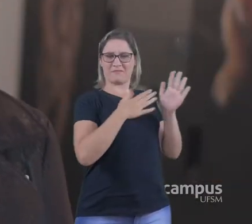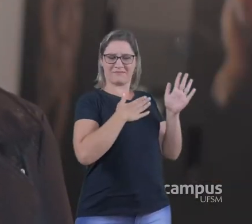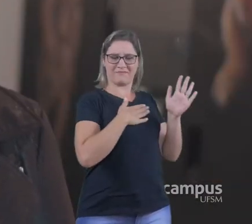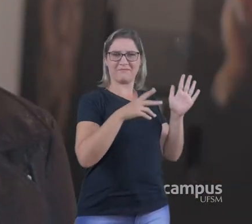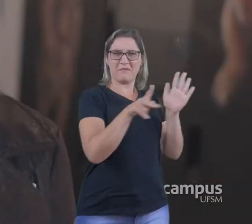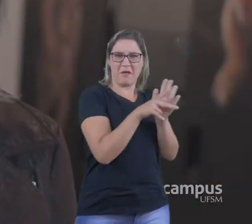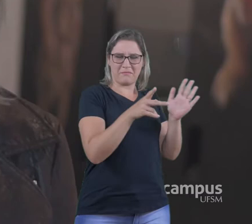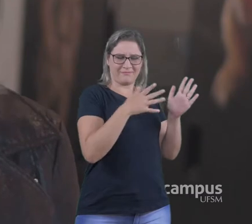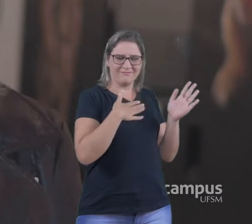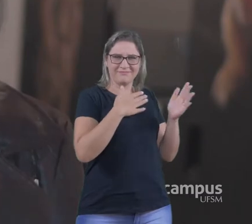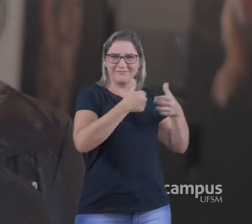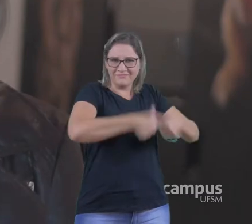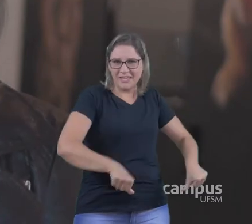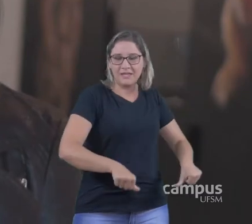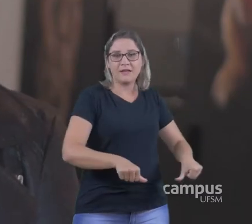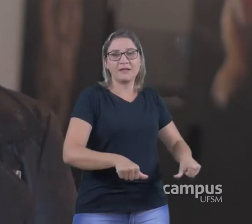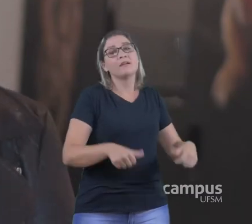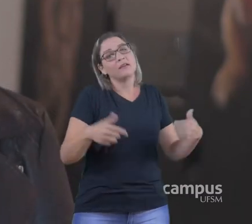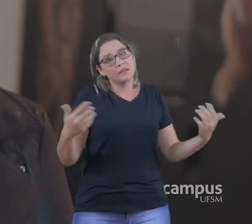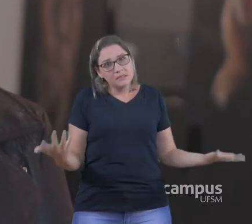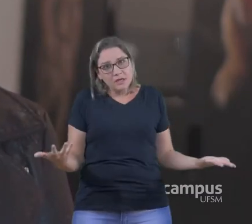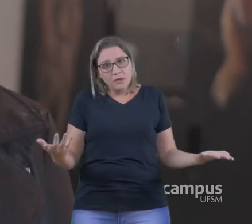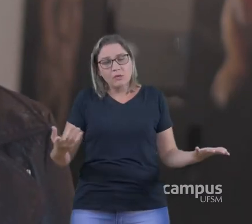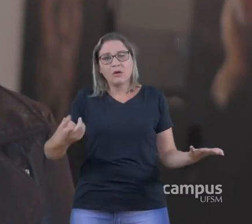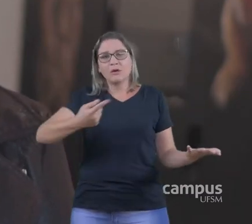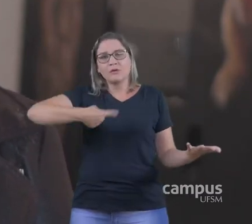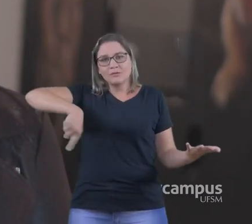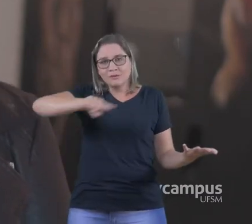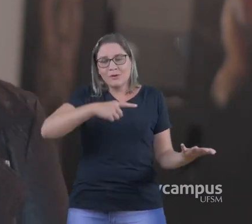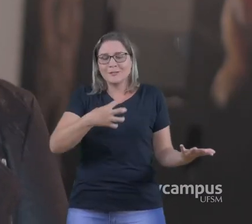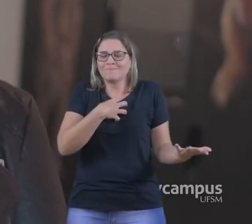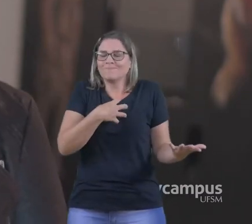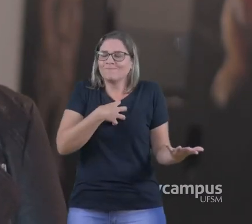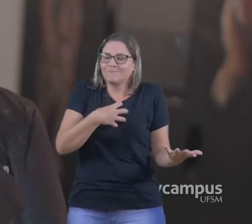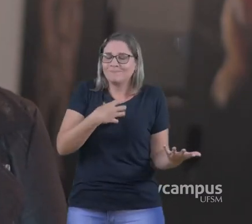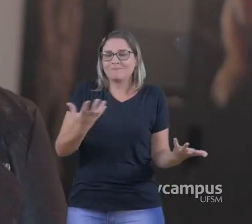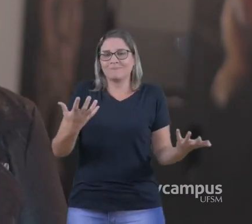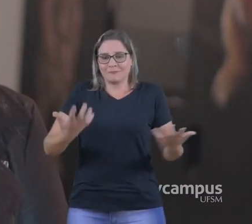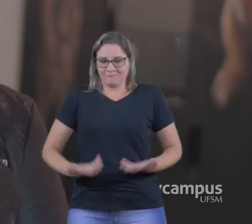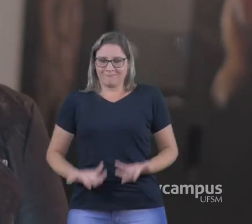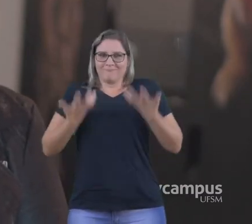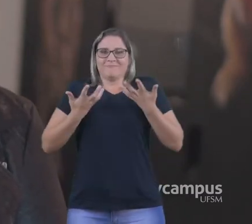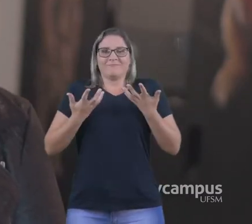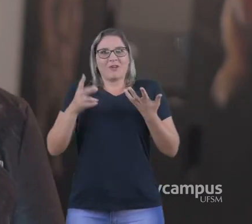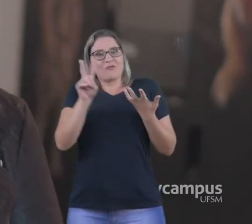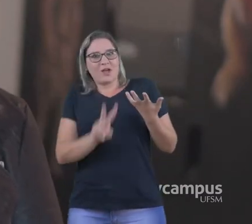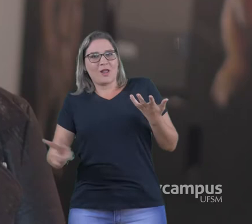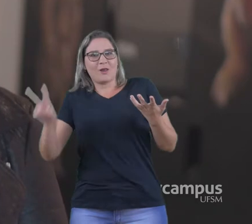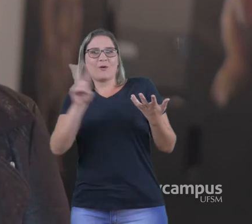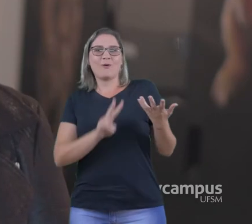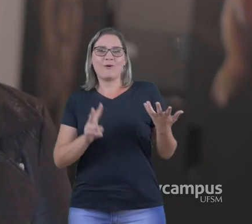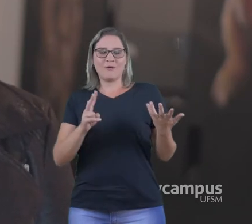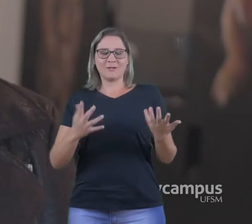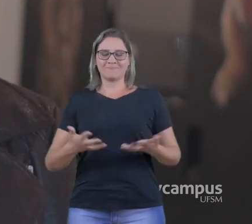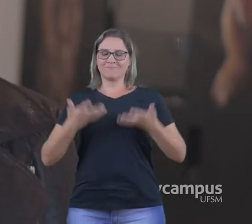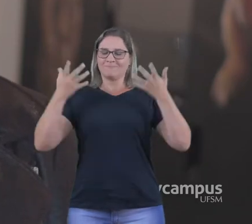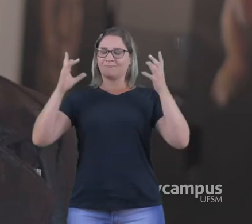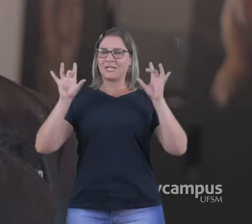nosso, o mamífero é nosso Então, a gente se sentiu valorizado Achamos,